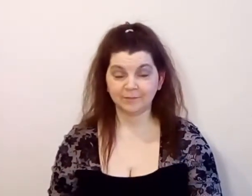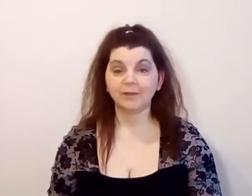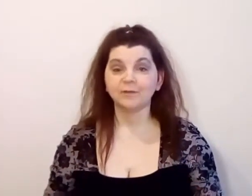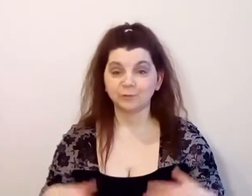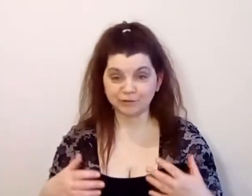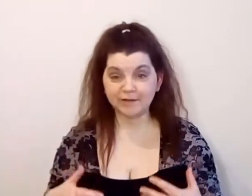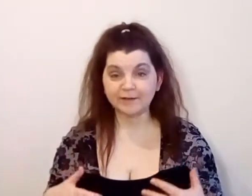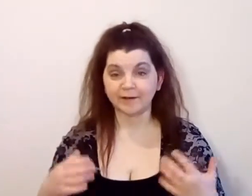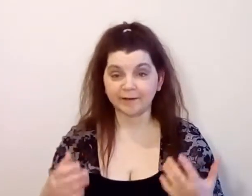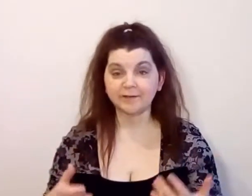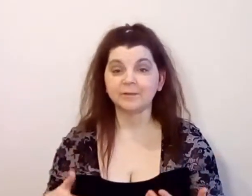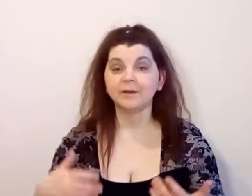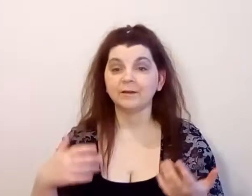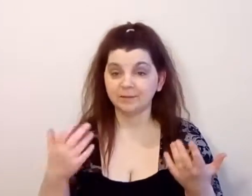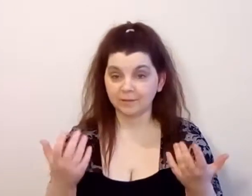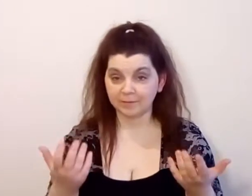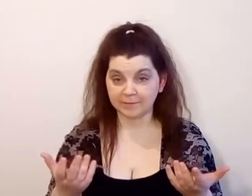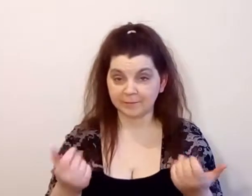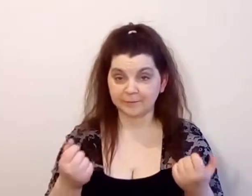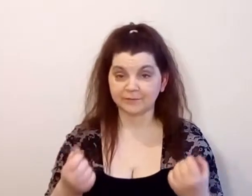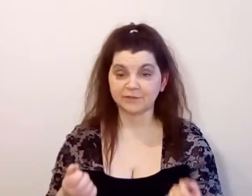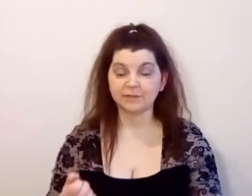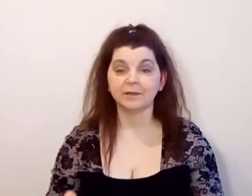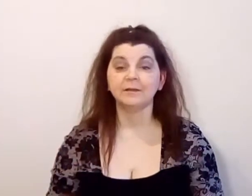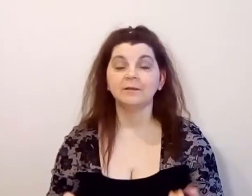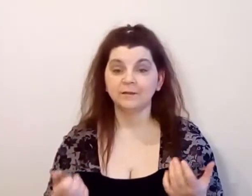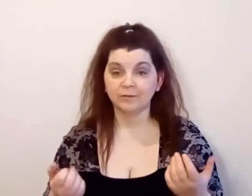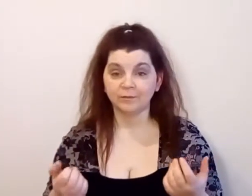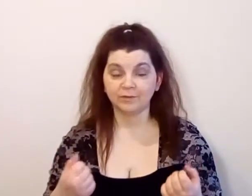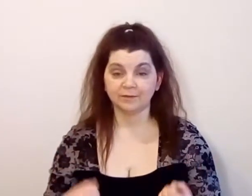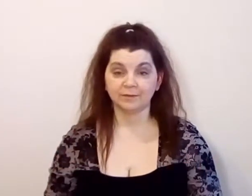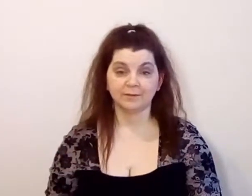Нужна ли харизма для продвижения бизнеса?